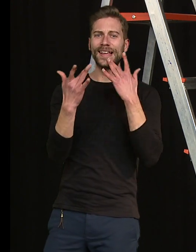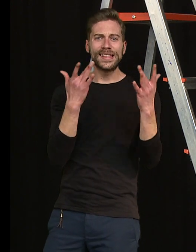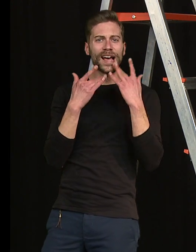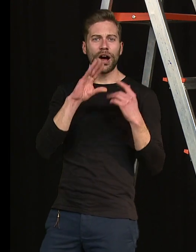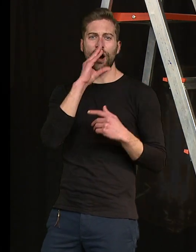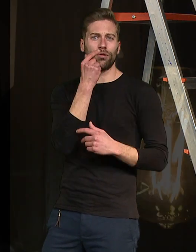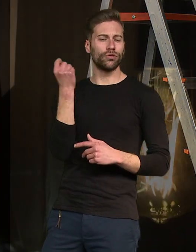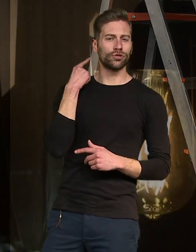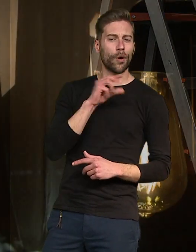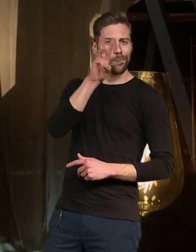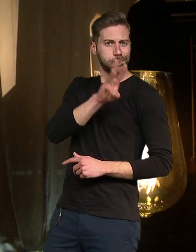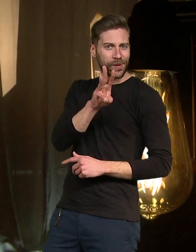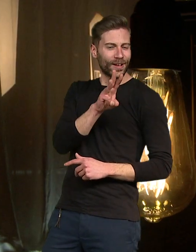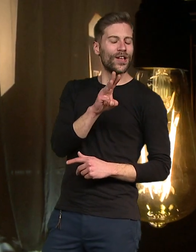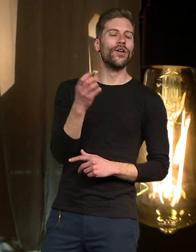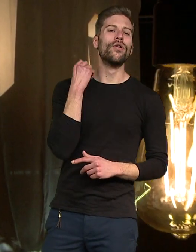Educação da ESEC.